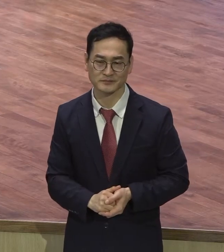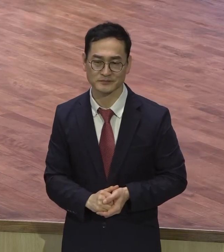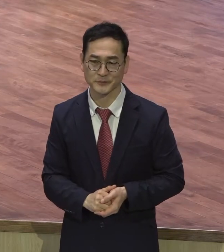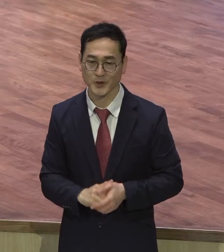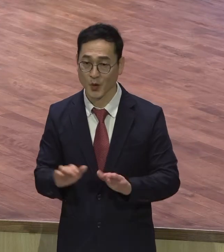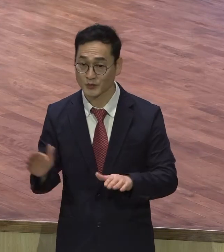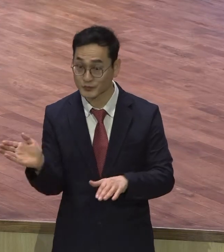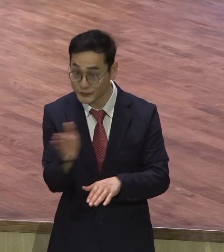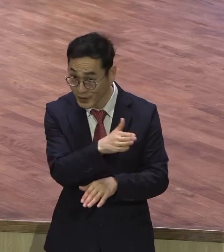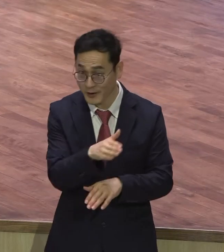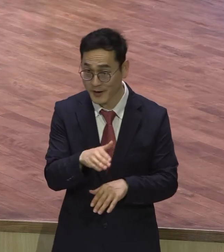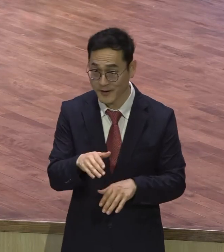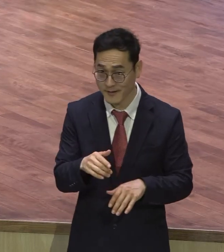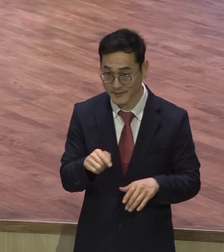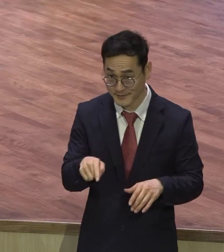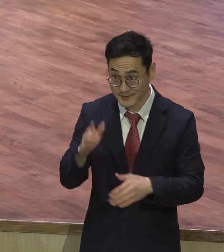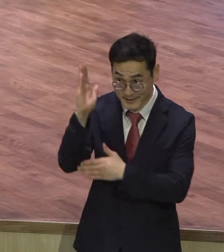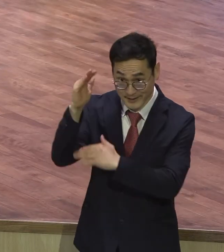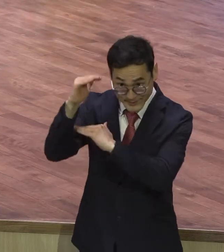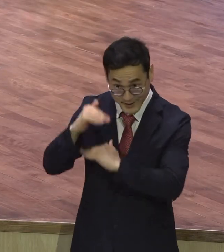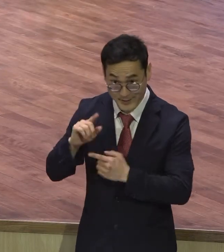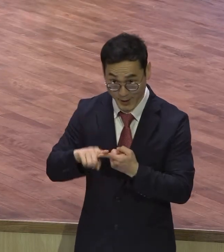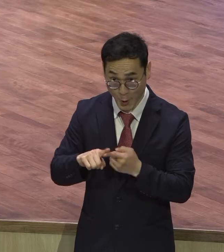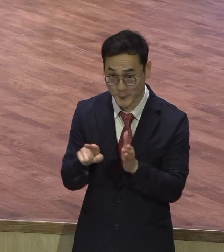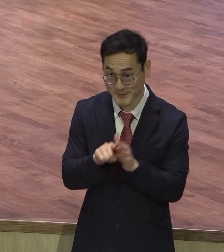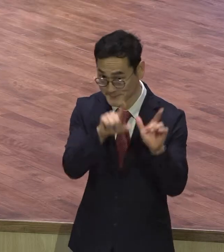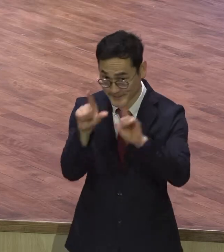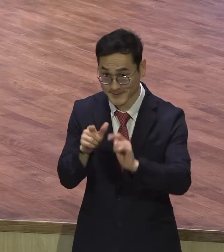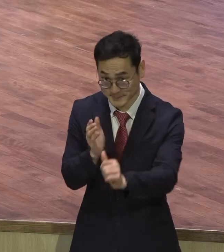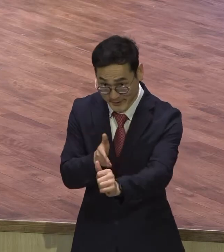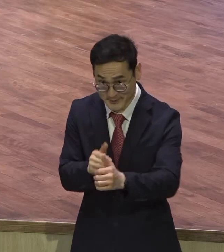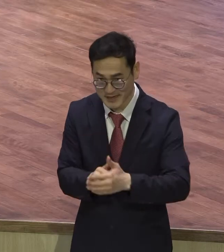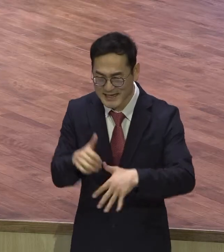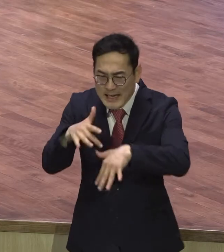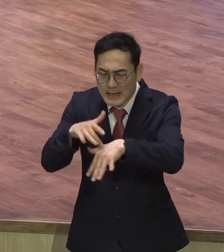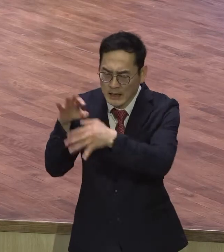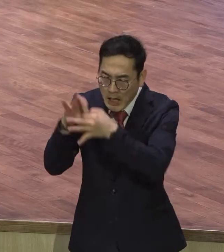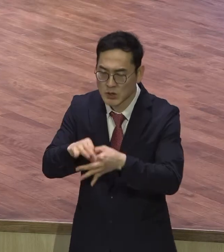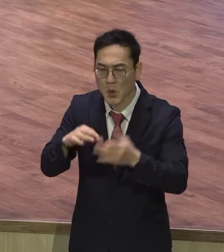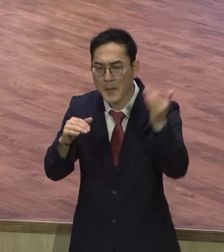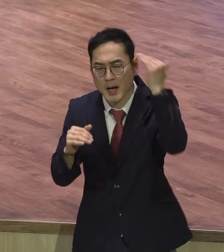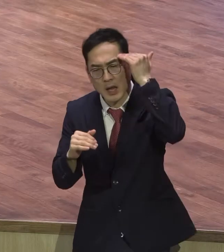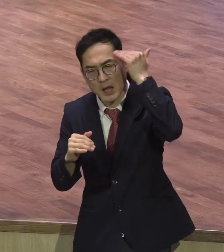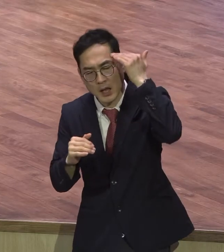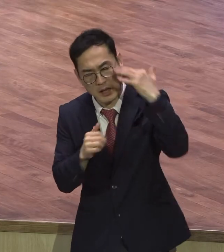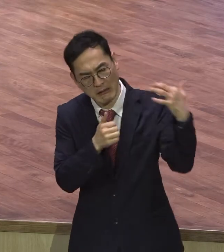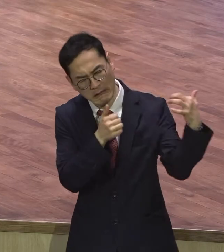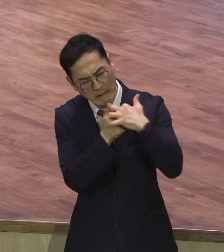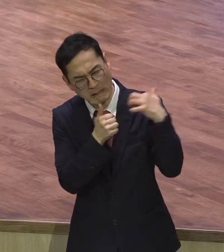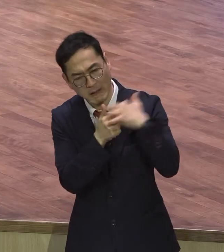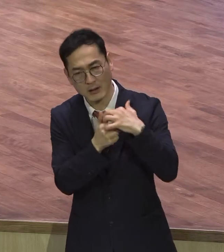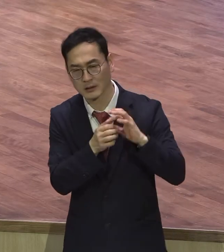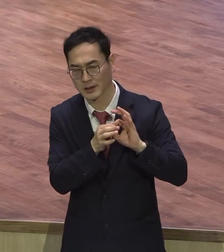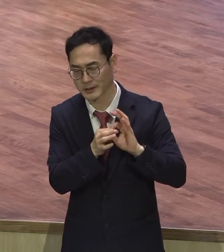신앙생활하시기 바랍니다. 사단은 그걸 못하게 해요. 자꾸 여러가지 공격을 해가지고 여러가지